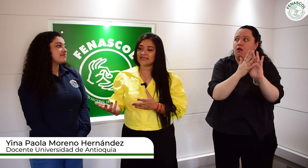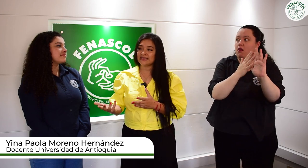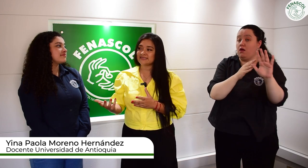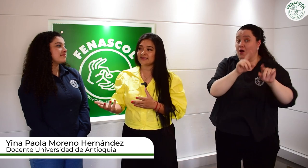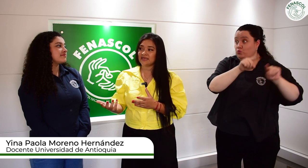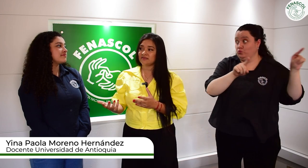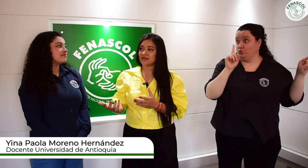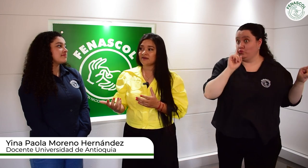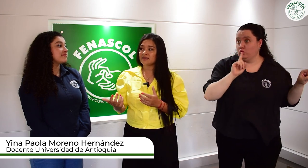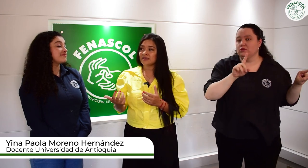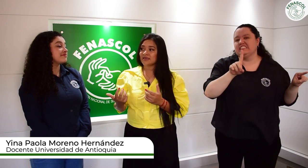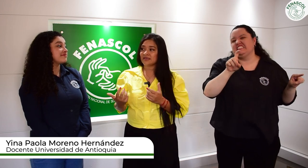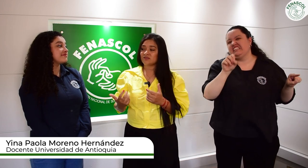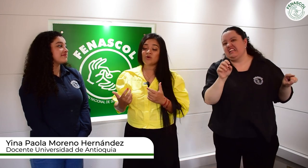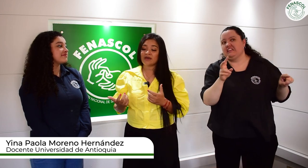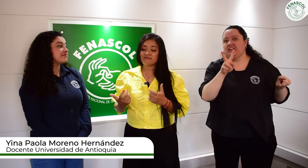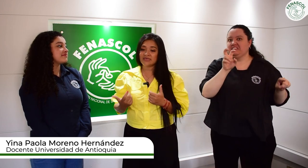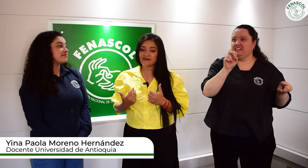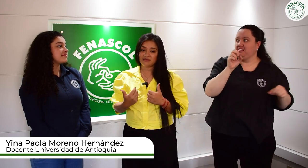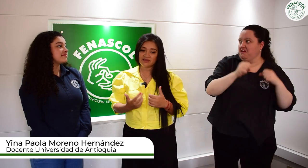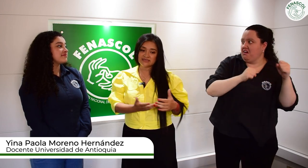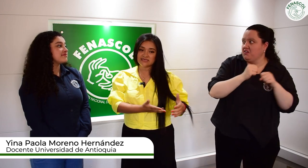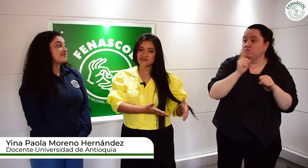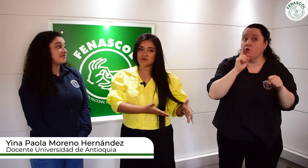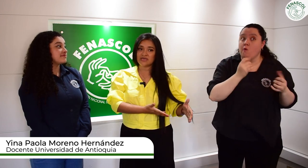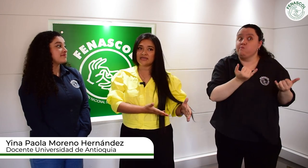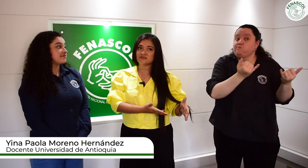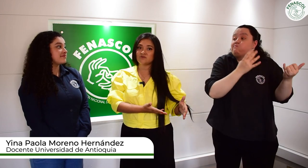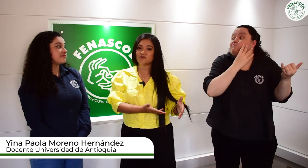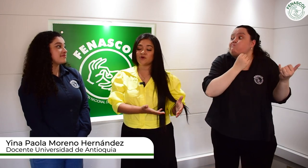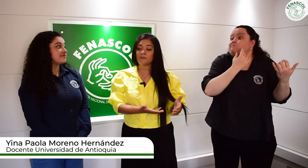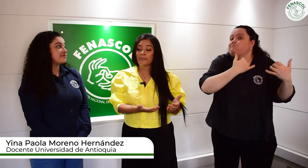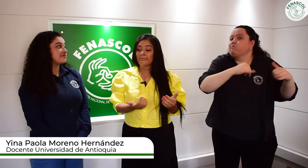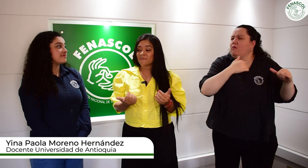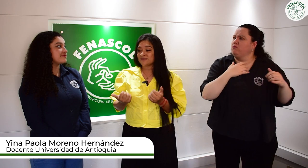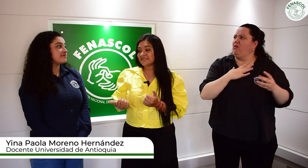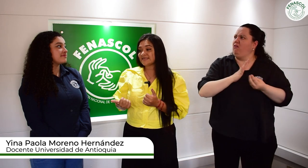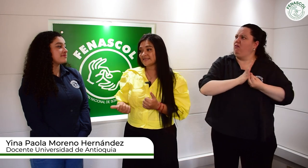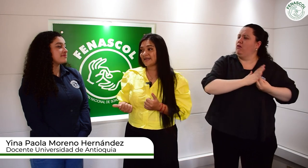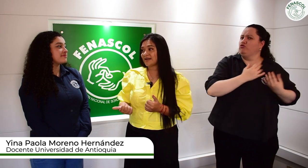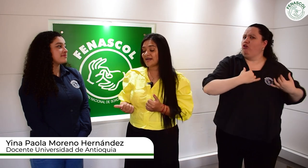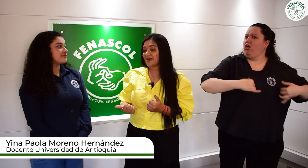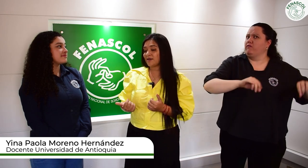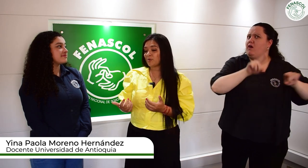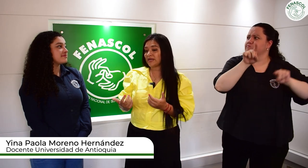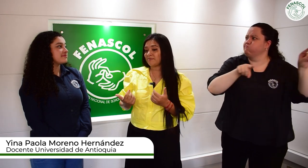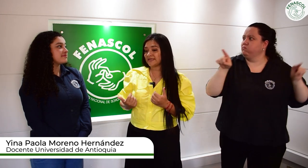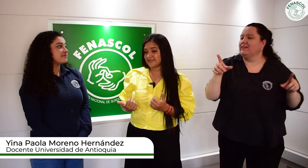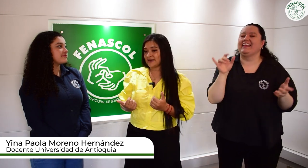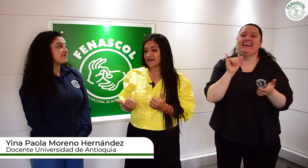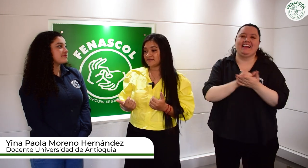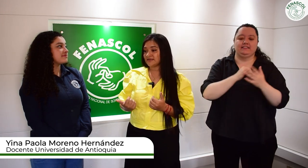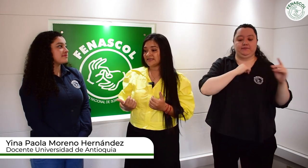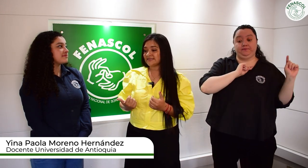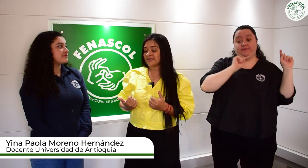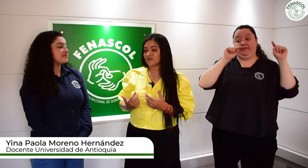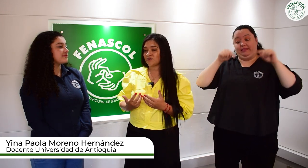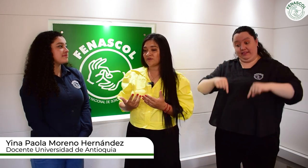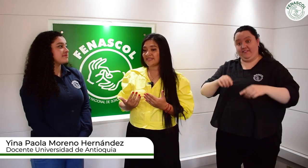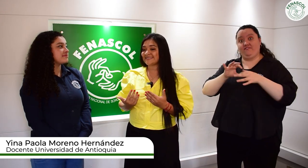70, que todavía viven esa historia de la exclusión, entonces estar acá y poder apreciar, ¿cierto?, de cerca